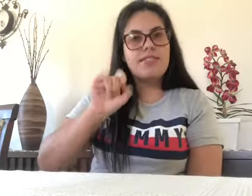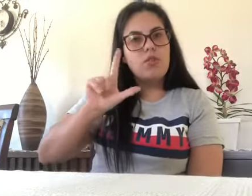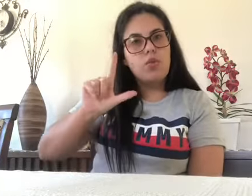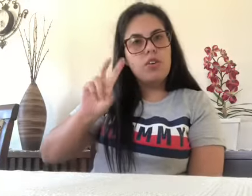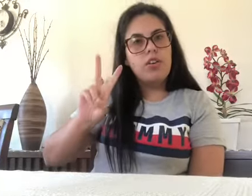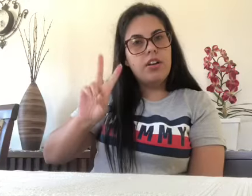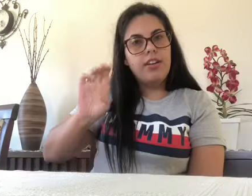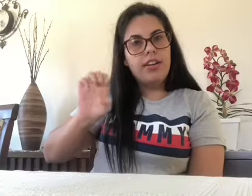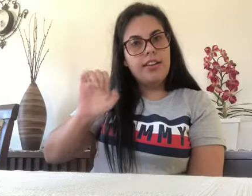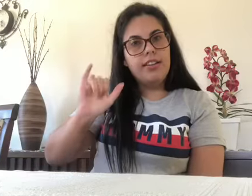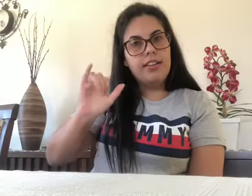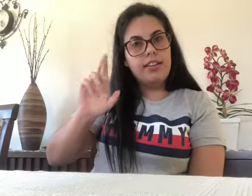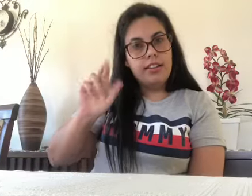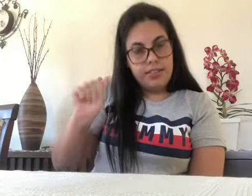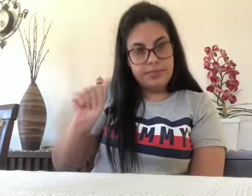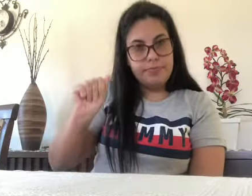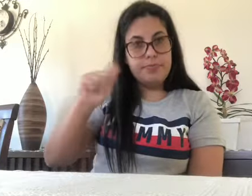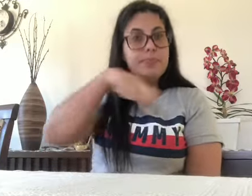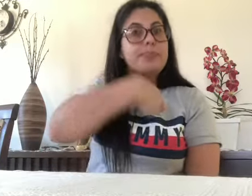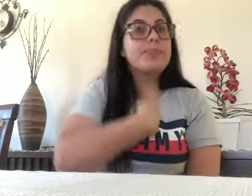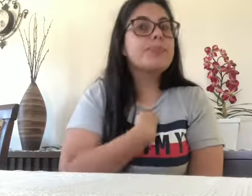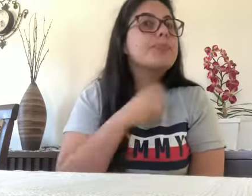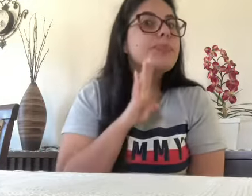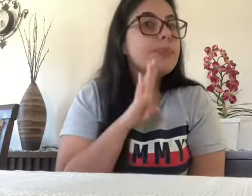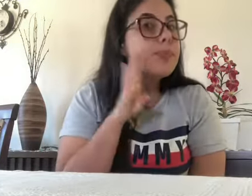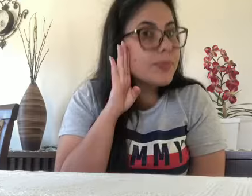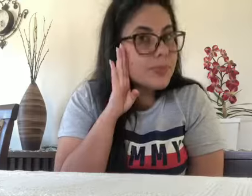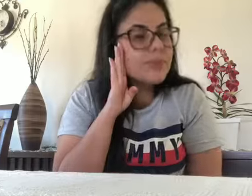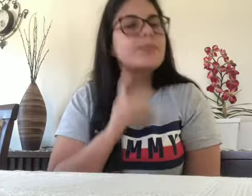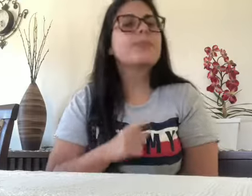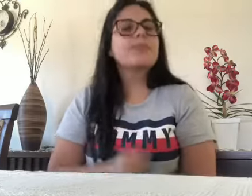O meu nome é Bianca Silveira, esse é o meu sinal.